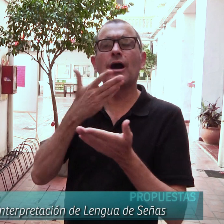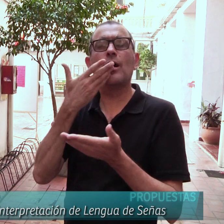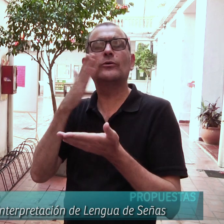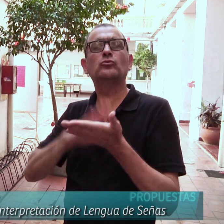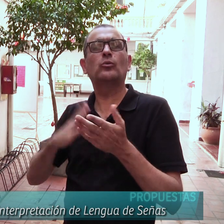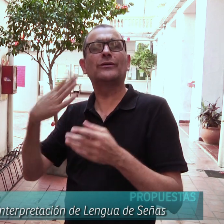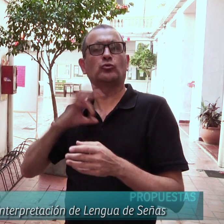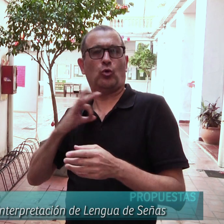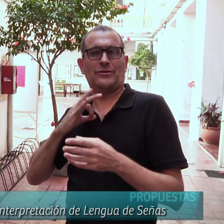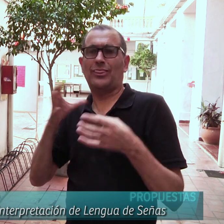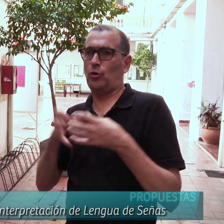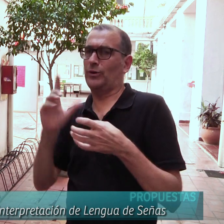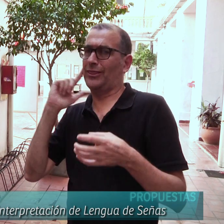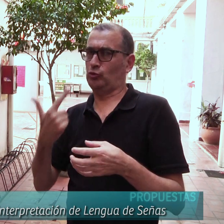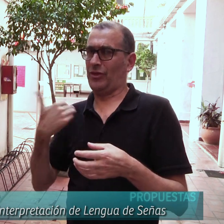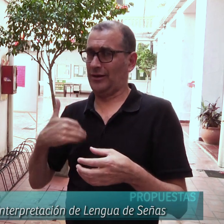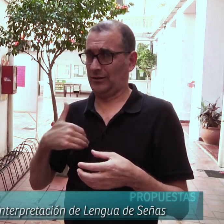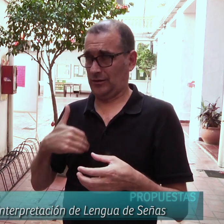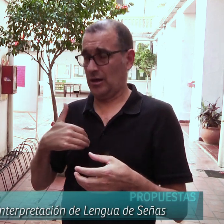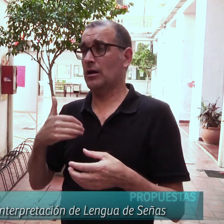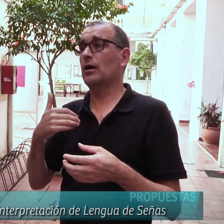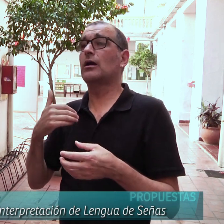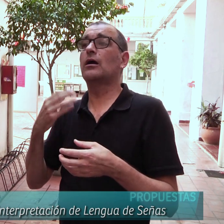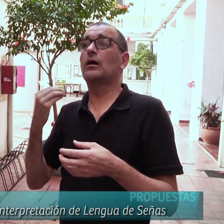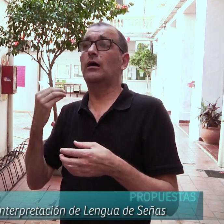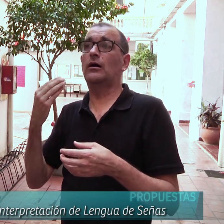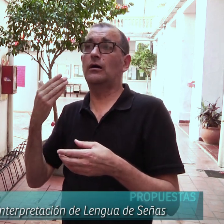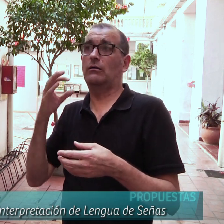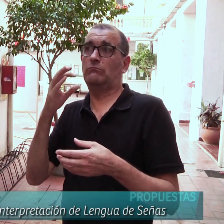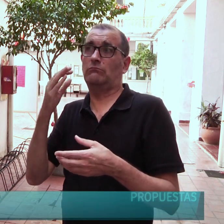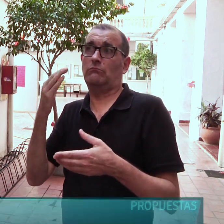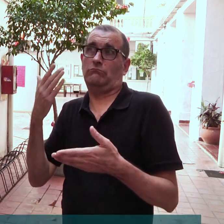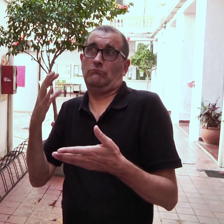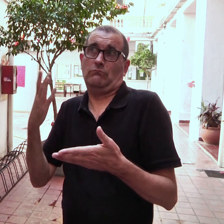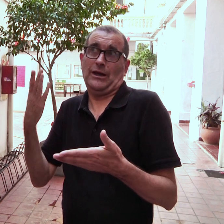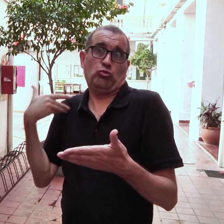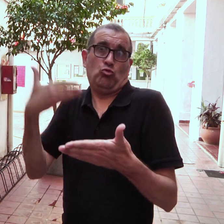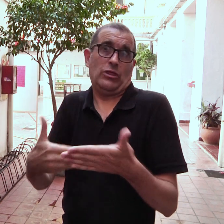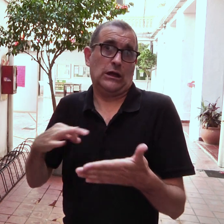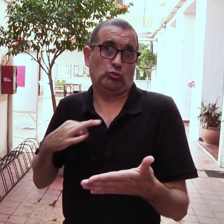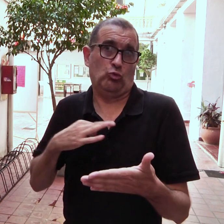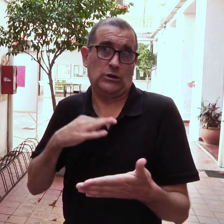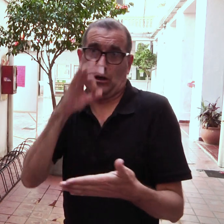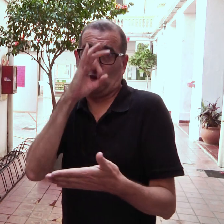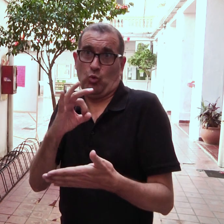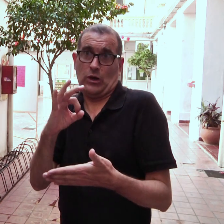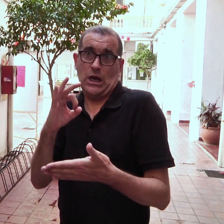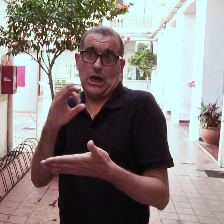cartografía. Habla sobre la historia de la comunidad sorda argentina. A lo largo de la